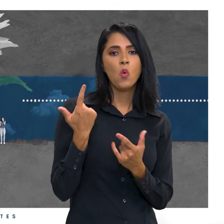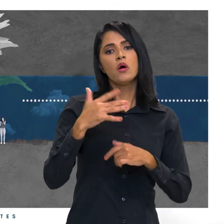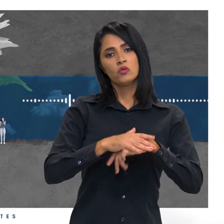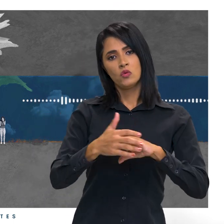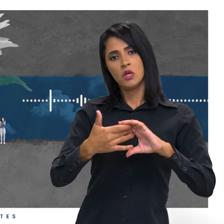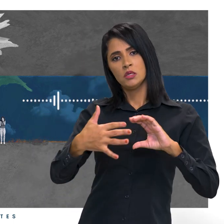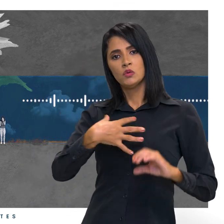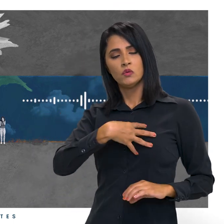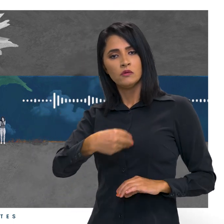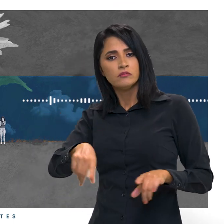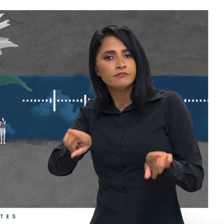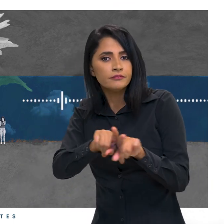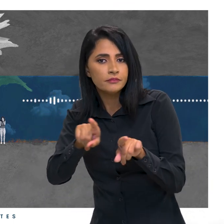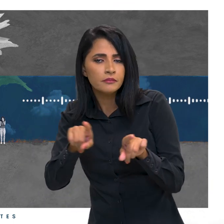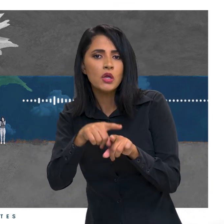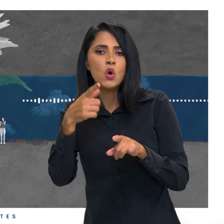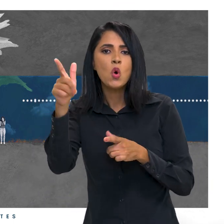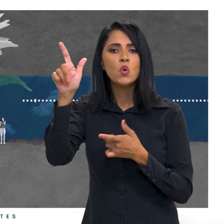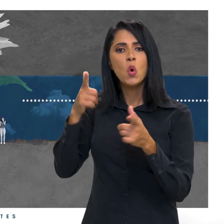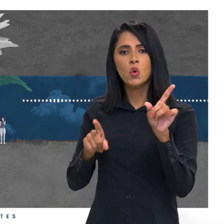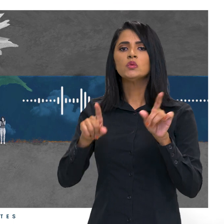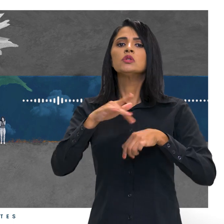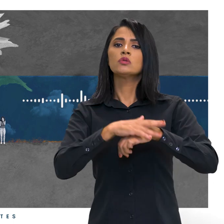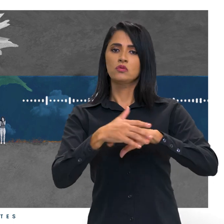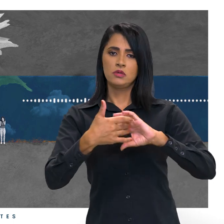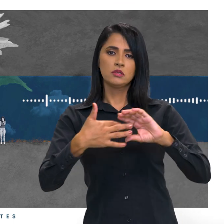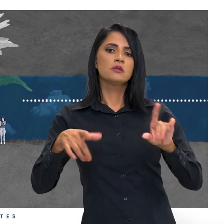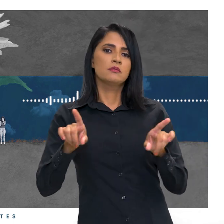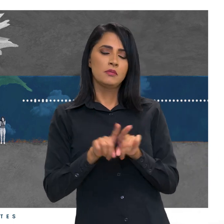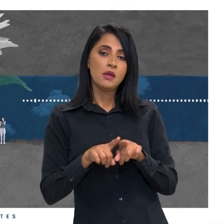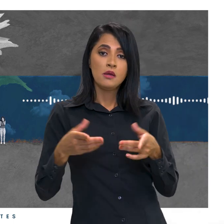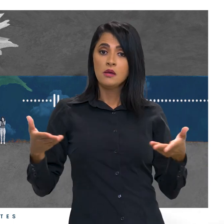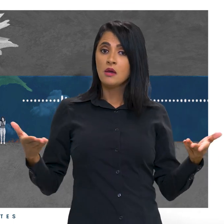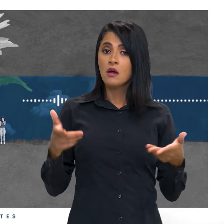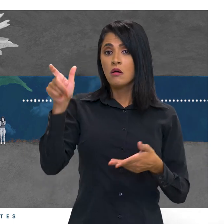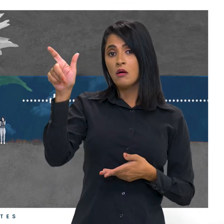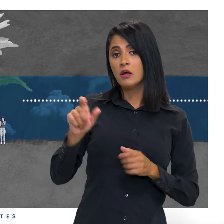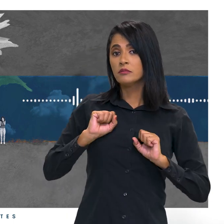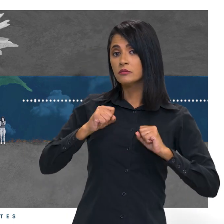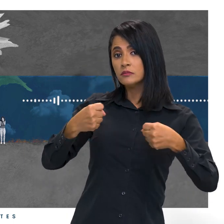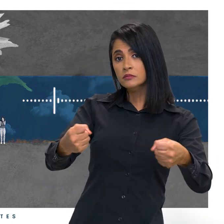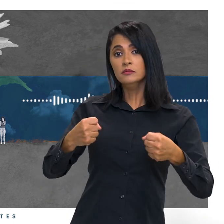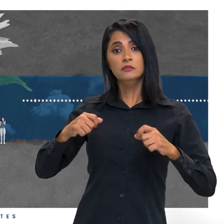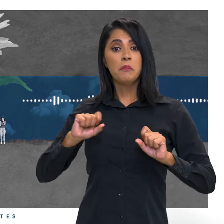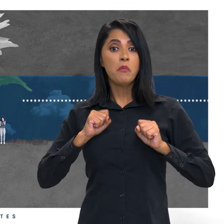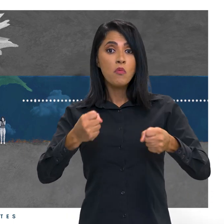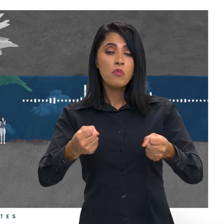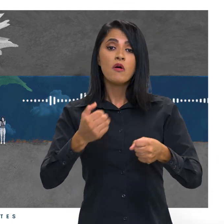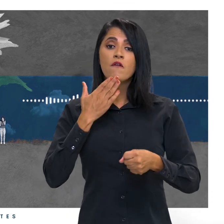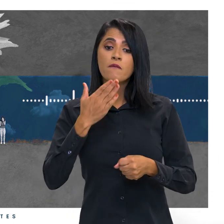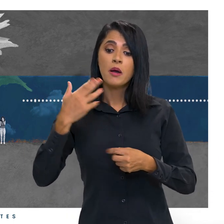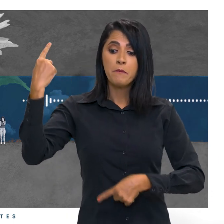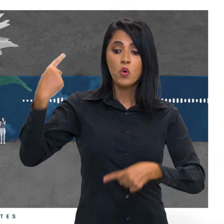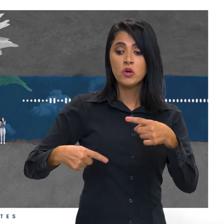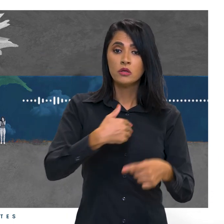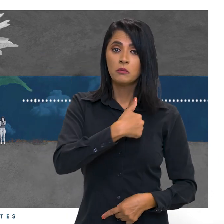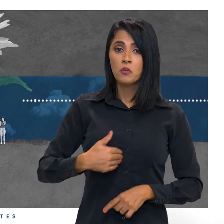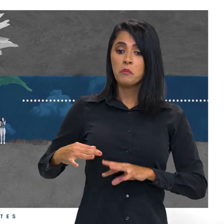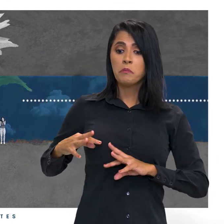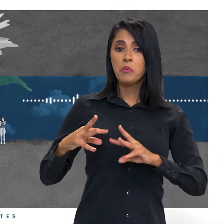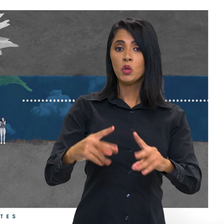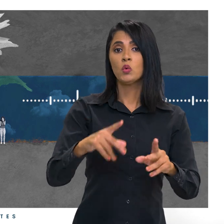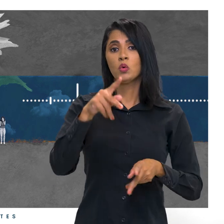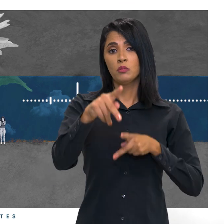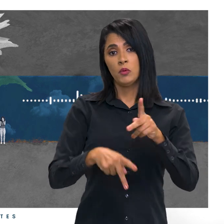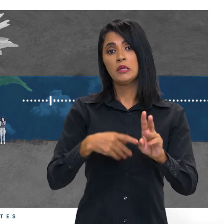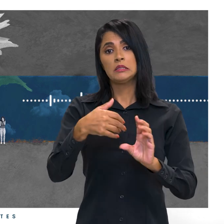filhos, como também de outras doenças raras. E agora, ela se dedica à luta por políticas públicas para toda a população rara.